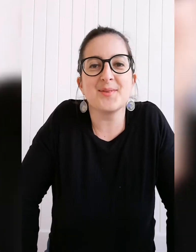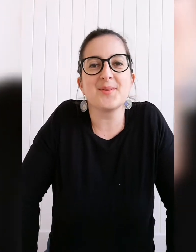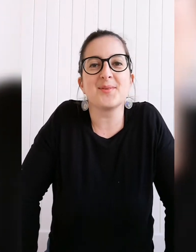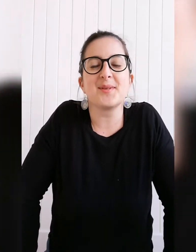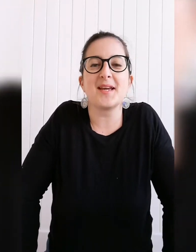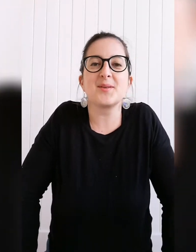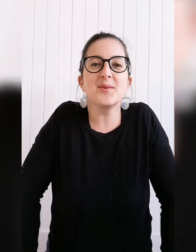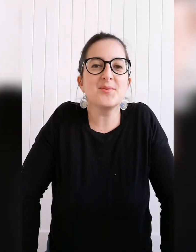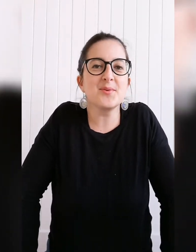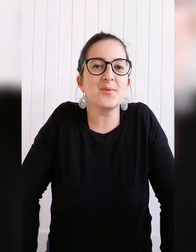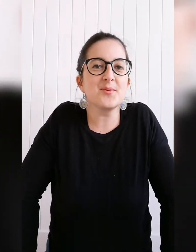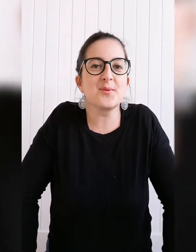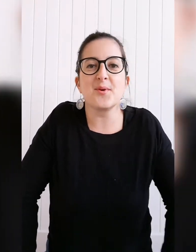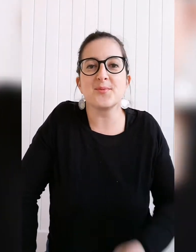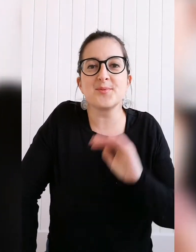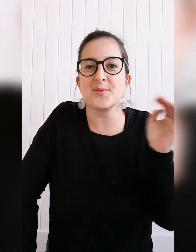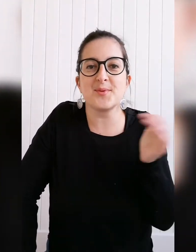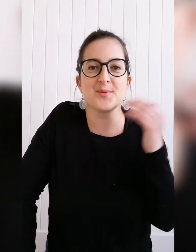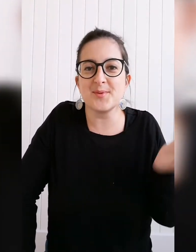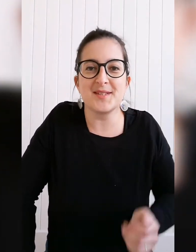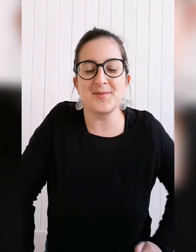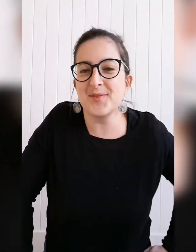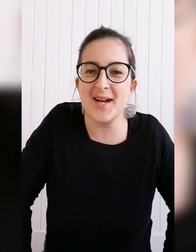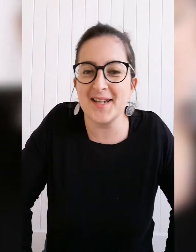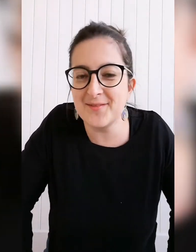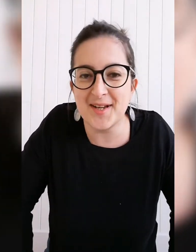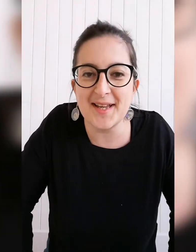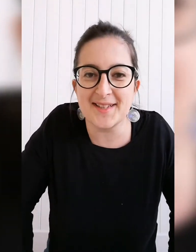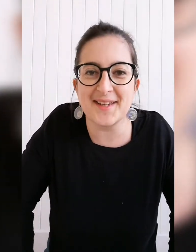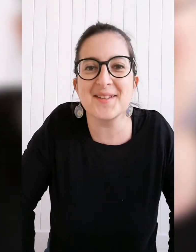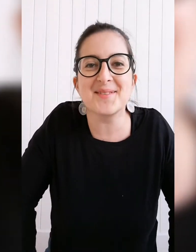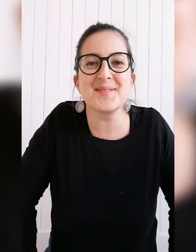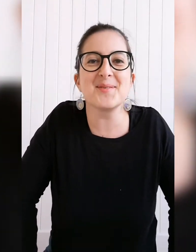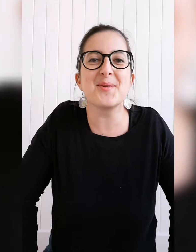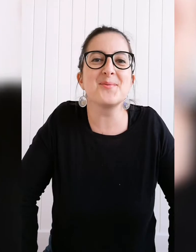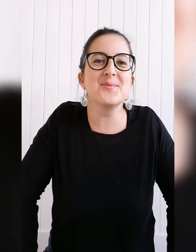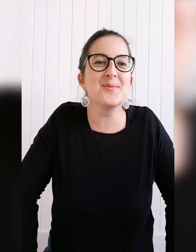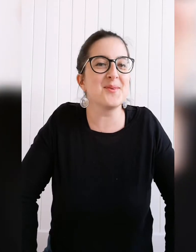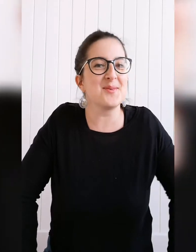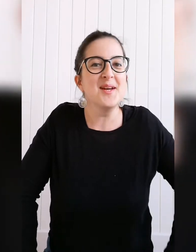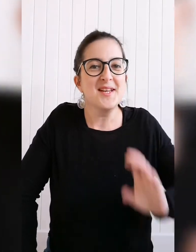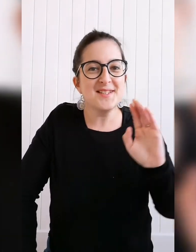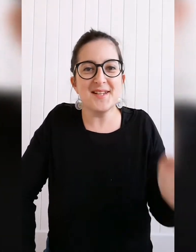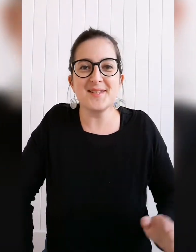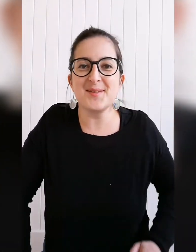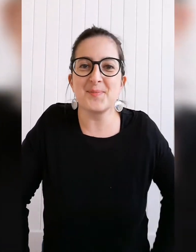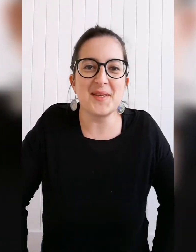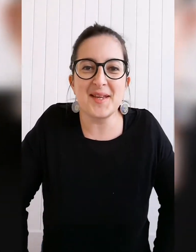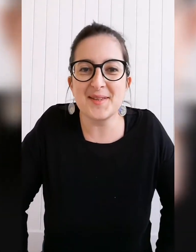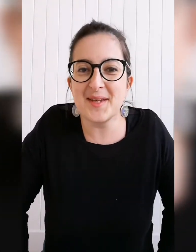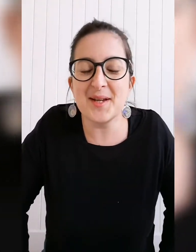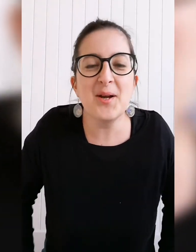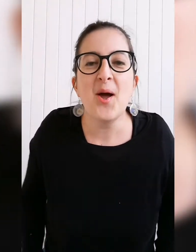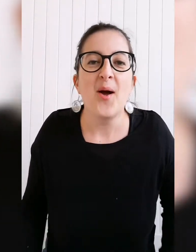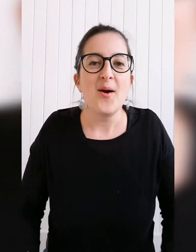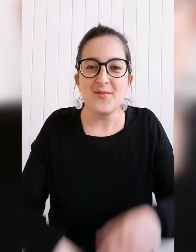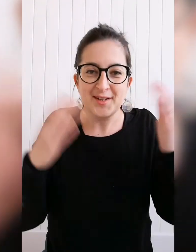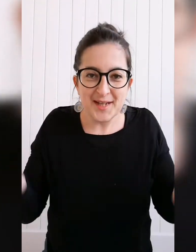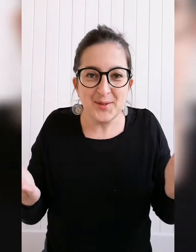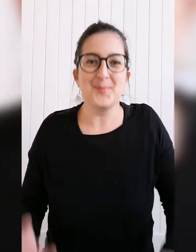l'accueil quand les enfants arrivent à la crèche ou chez l'assistant maternel enfin quelque